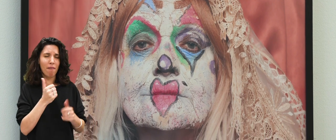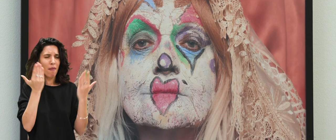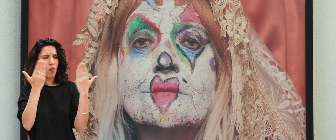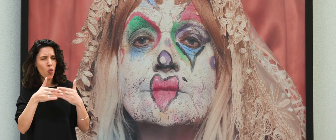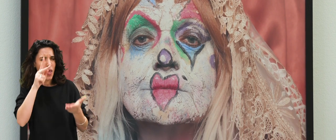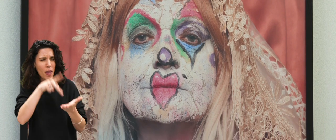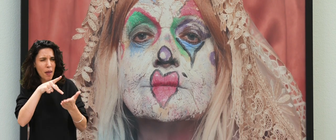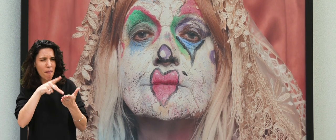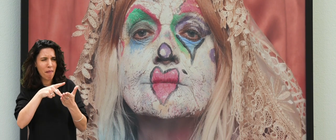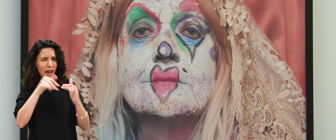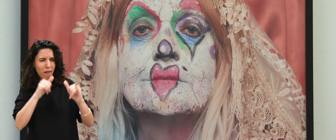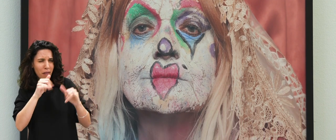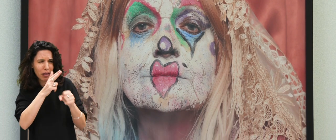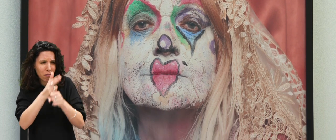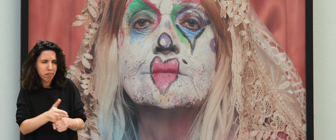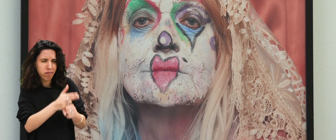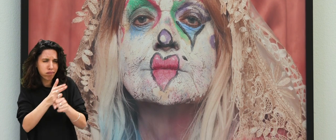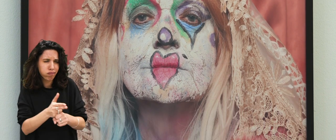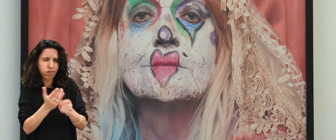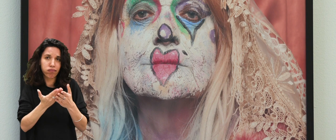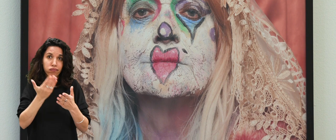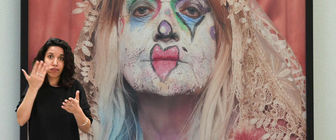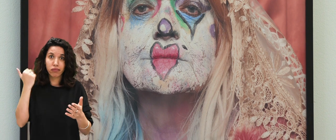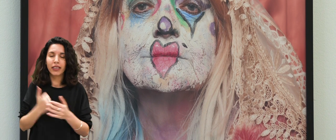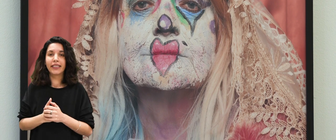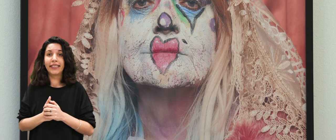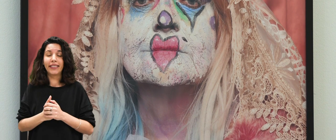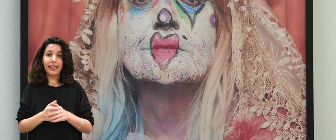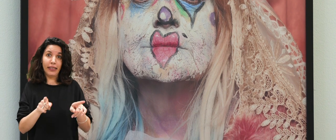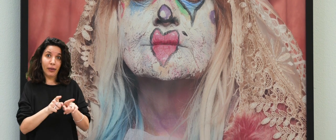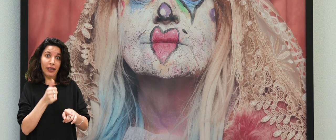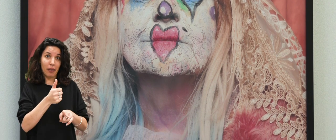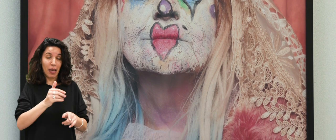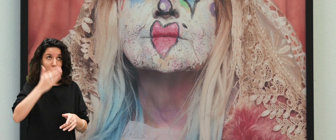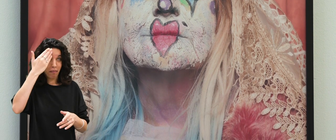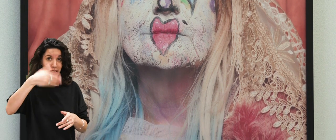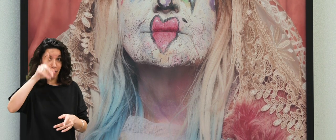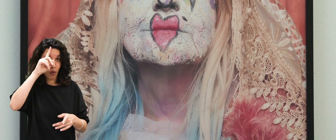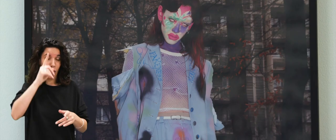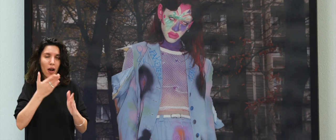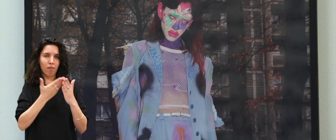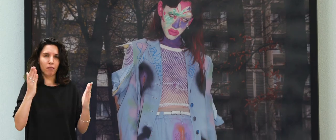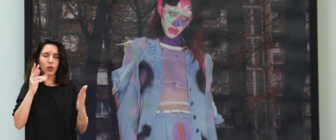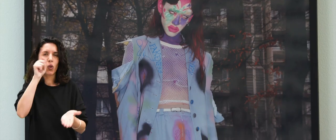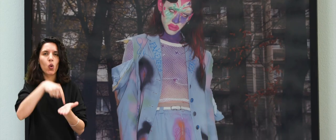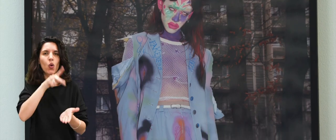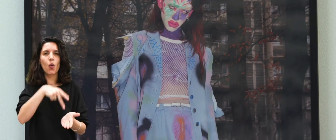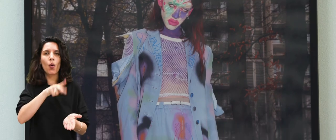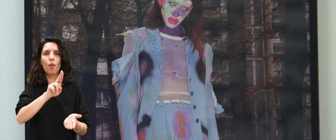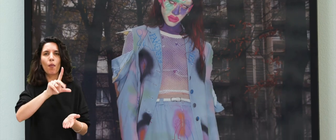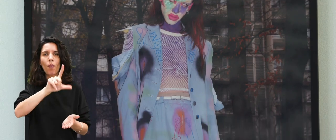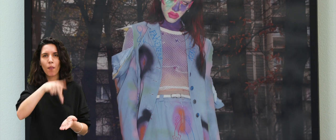nuits de l'underground parisien pendant des décennies et plus connue pour ses expositions au Pulp. Et de l'autre côté, Dustin